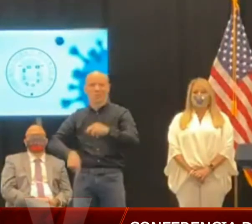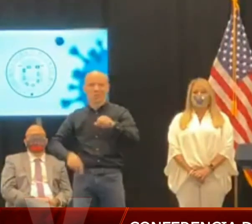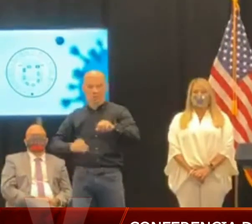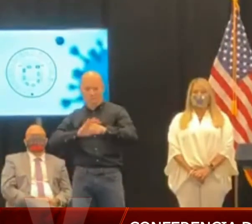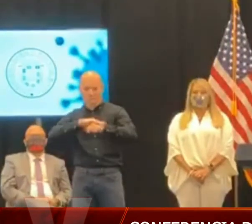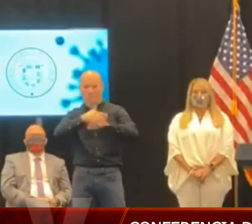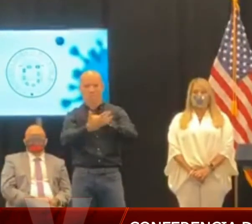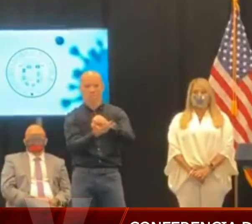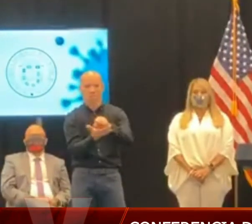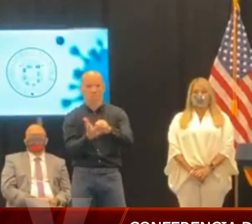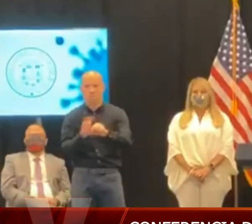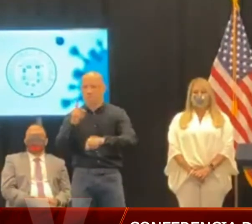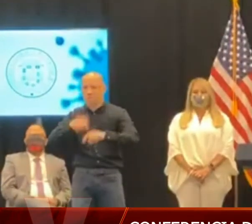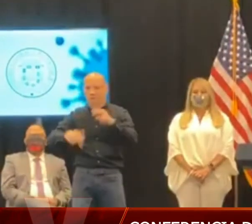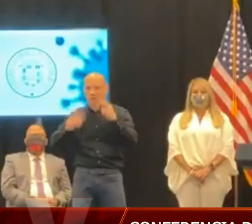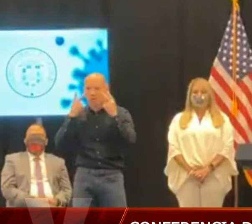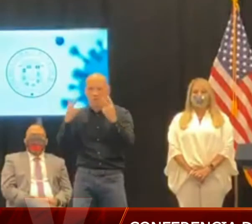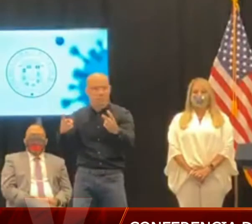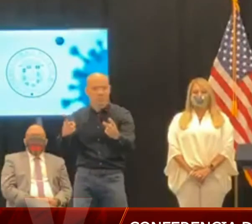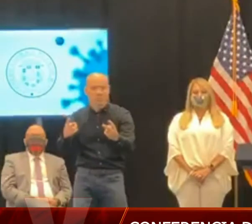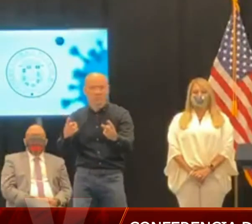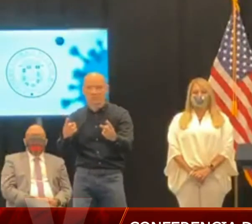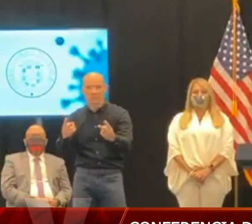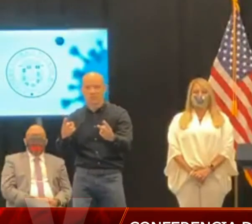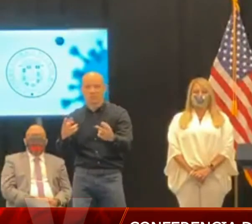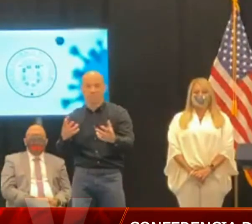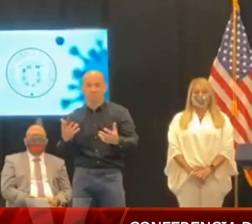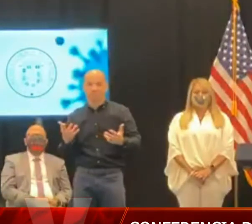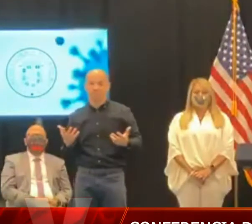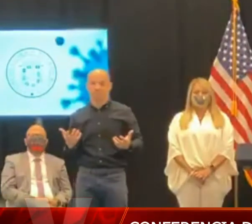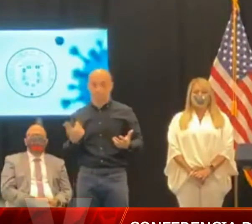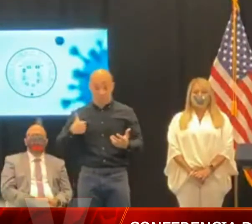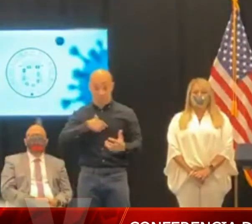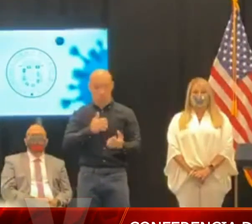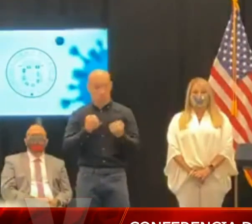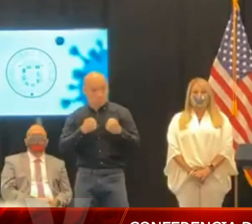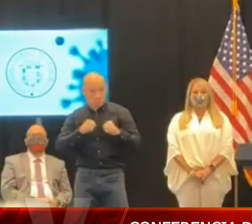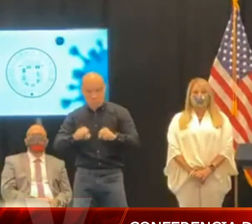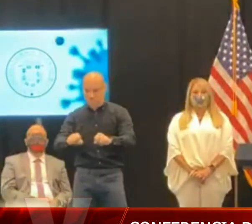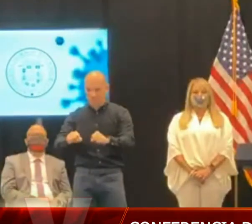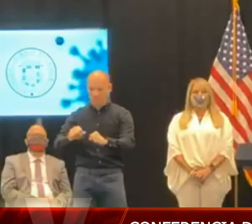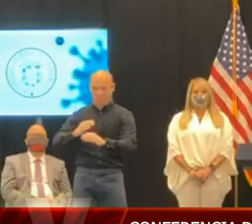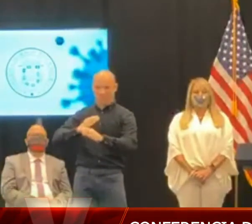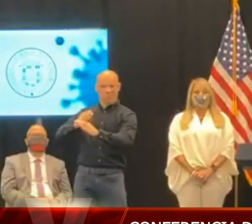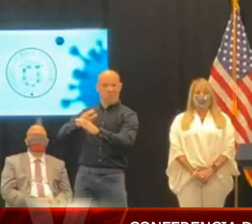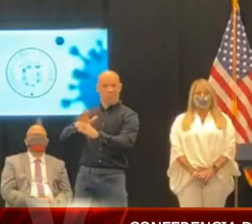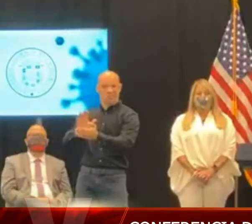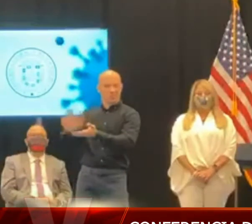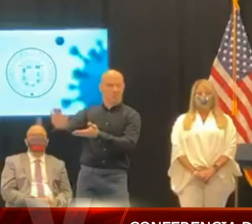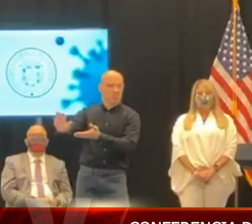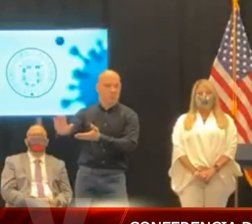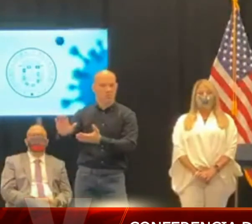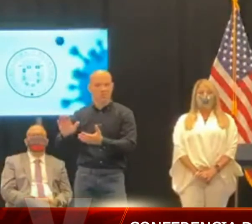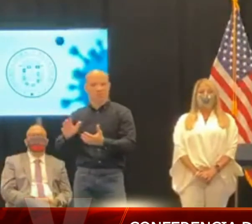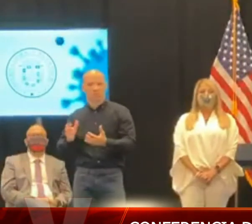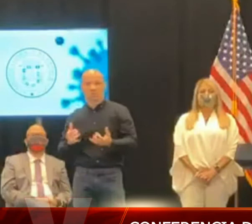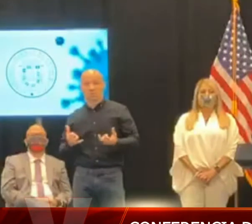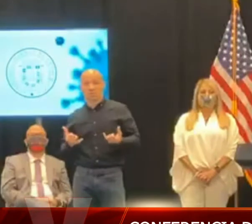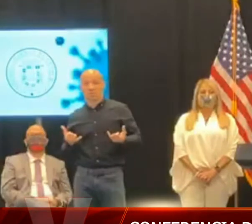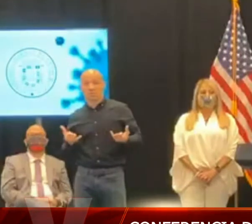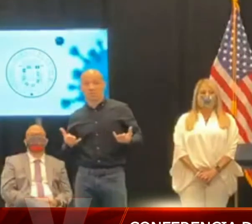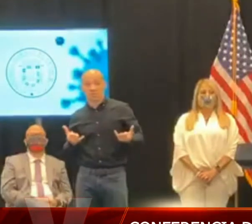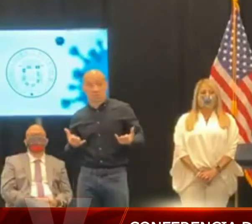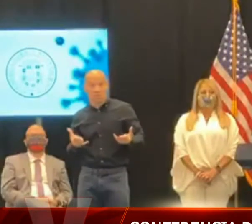esfuerzo desmedido por enfrentar esta crisis mundial y en nuestro caminar dentro de